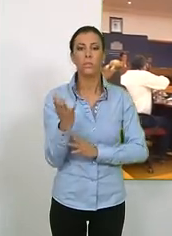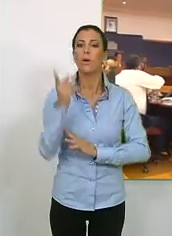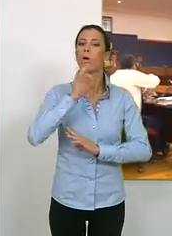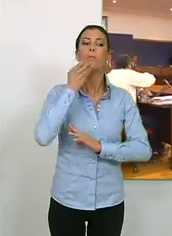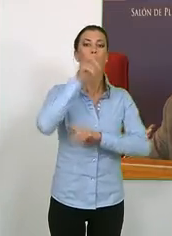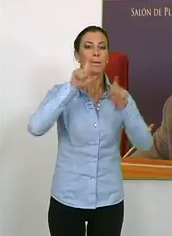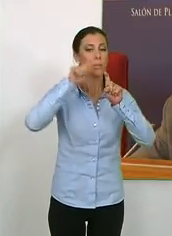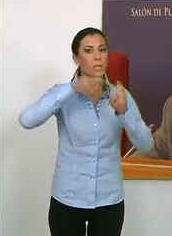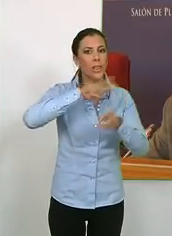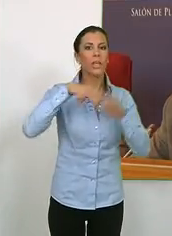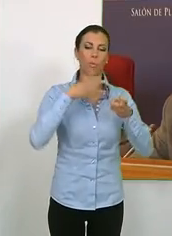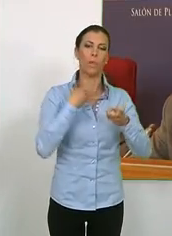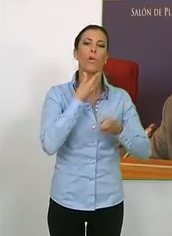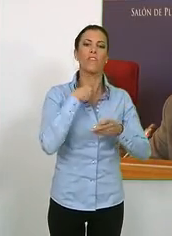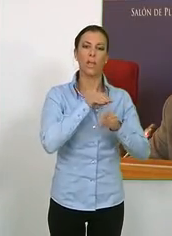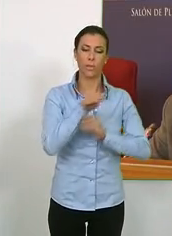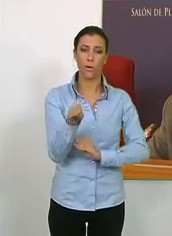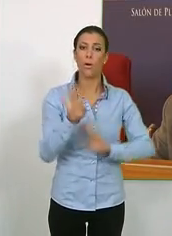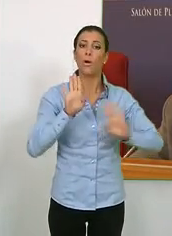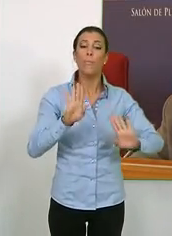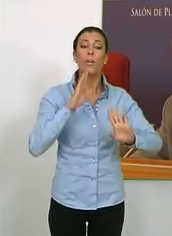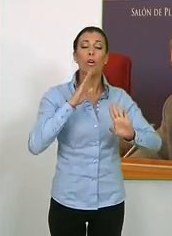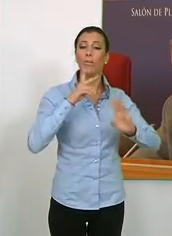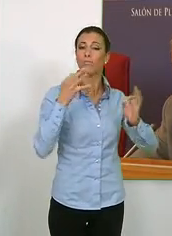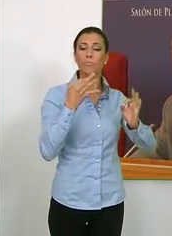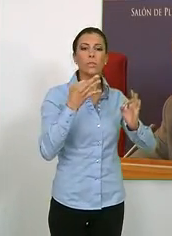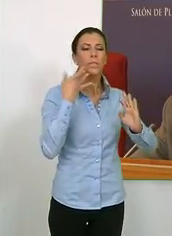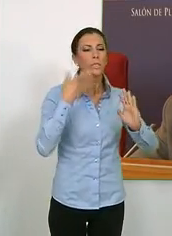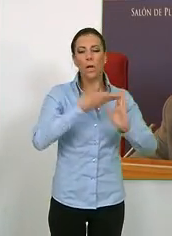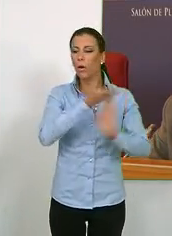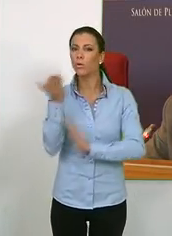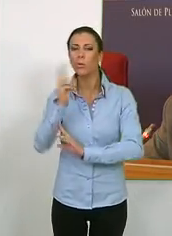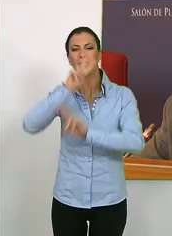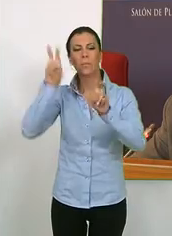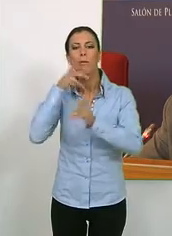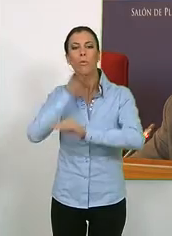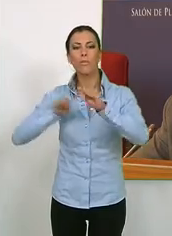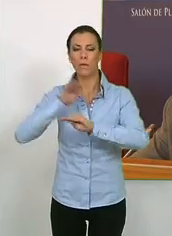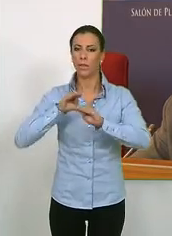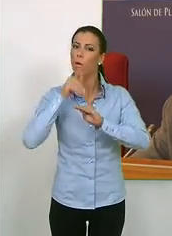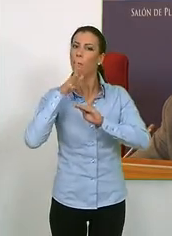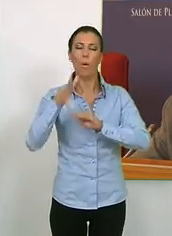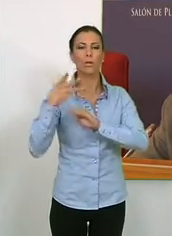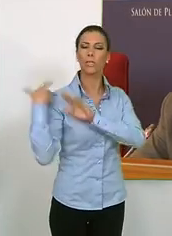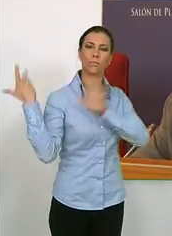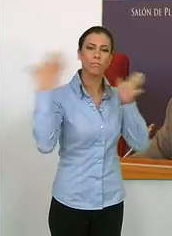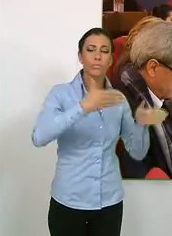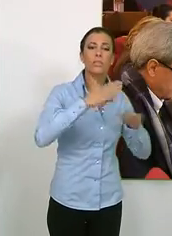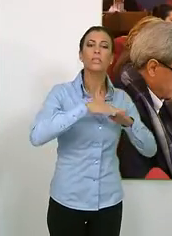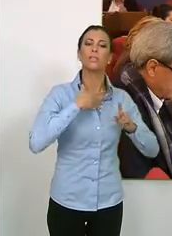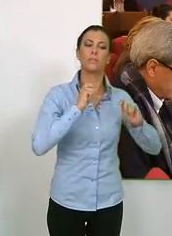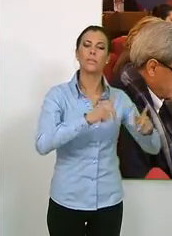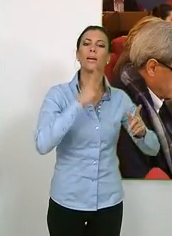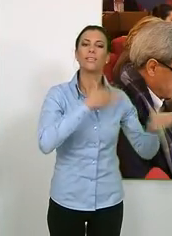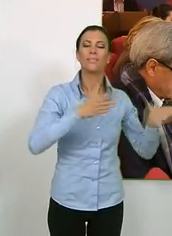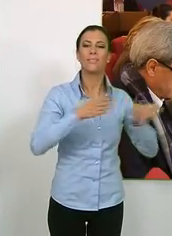que reciclen. El titular en la materia explicó que el resto de las modificaciones hacen referencia a la cesión